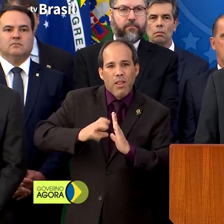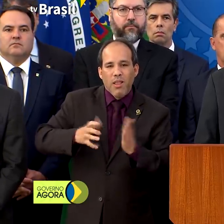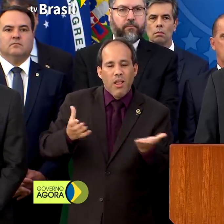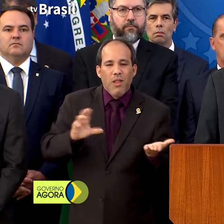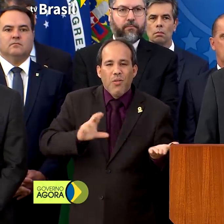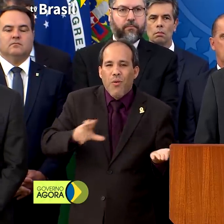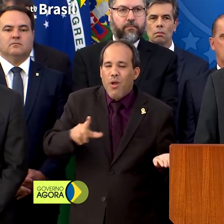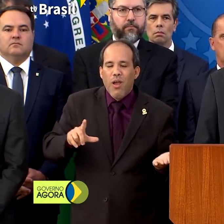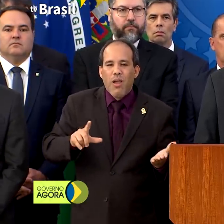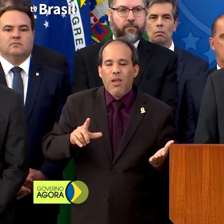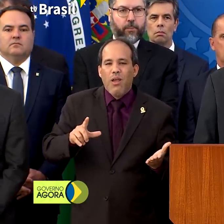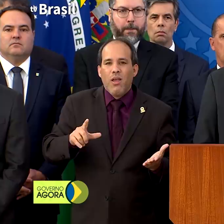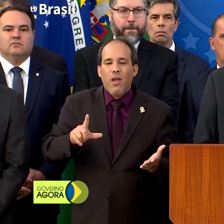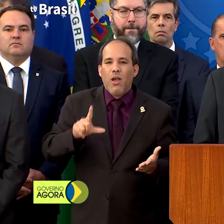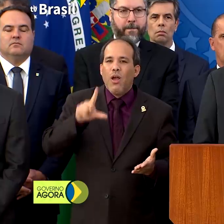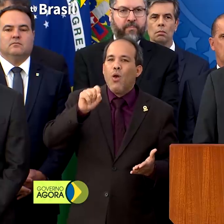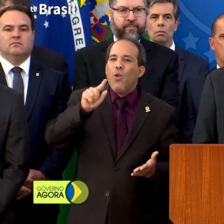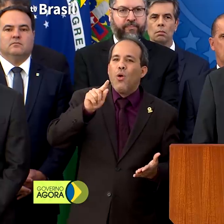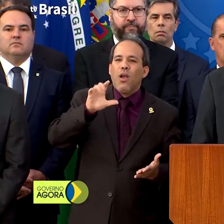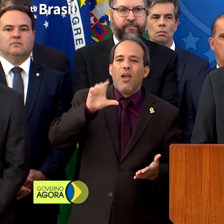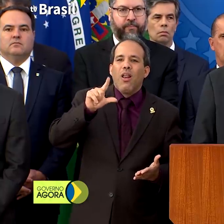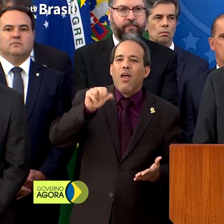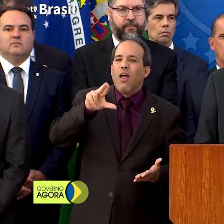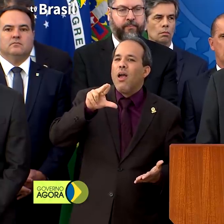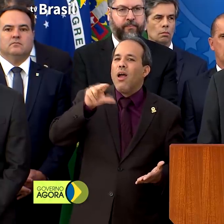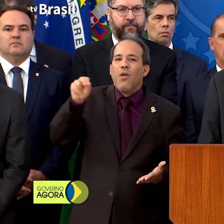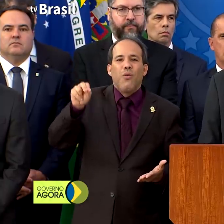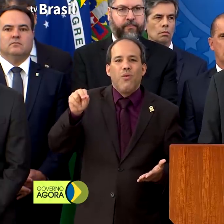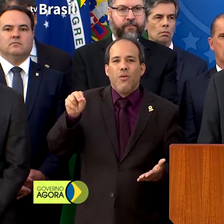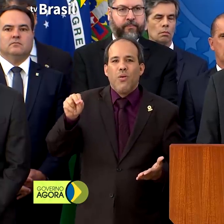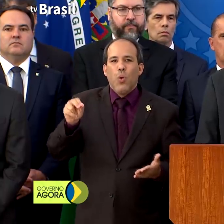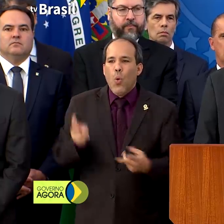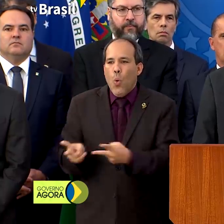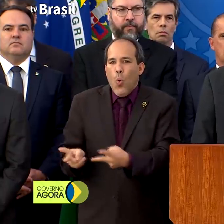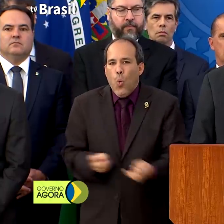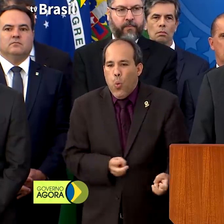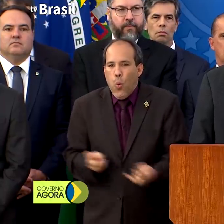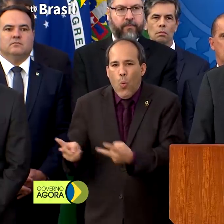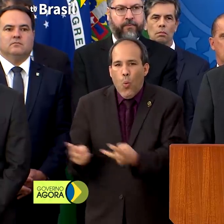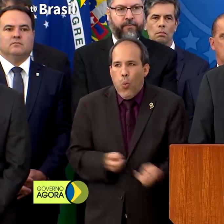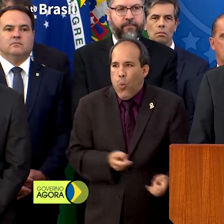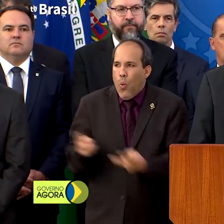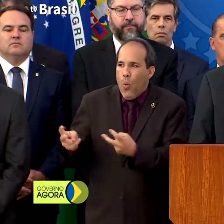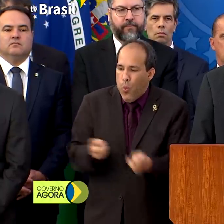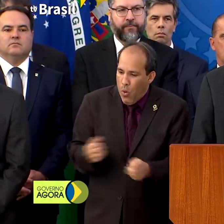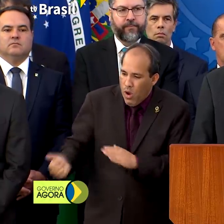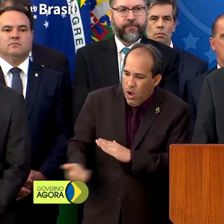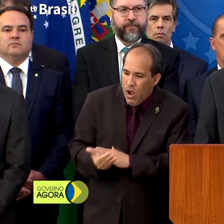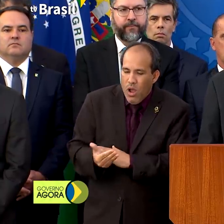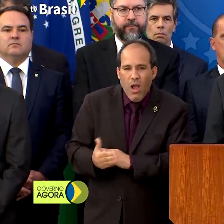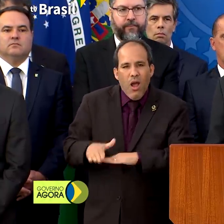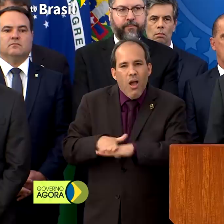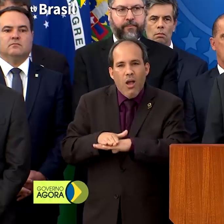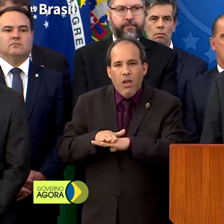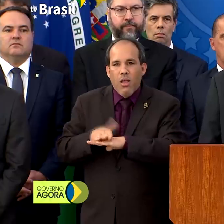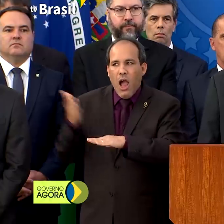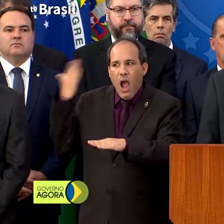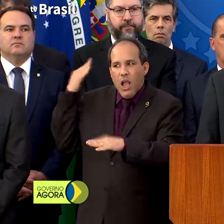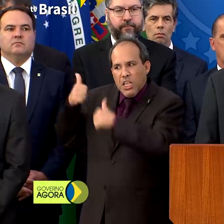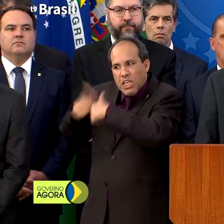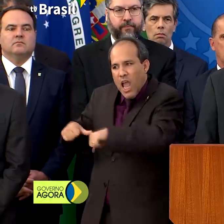que a fonte da corrupção não era tão abundante quanto antigamente.